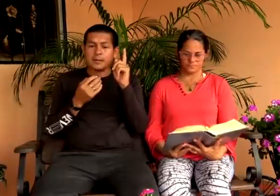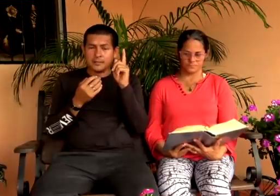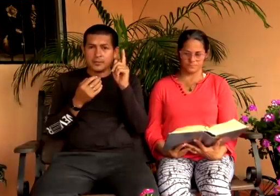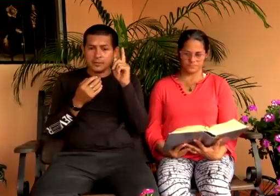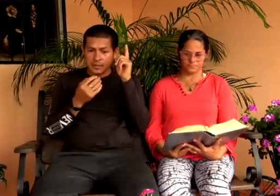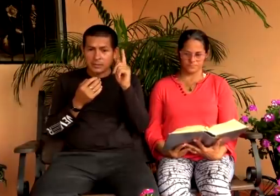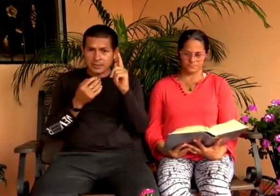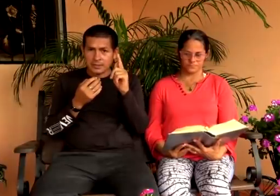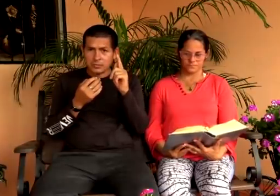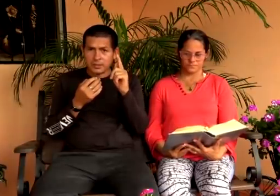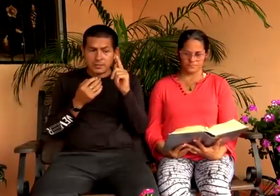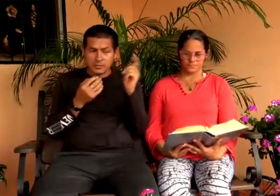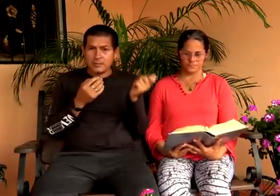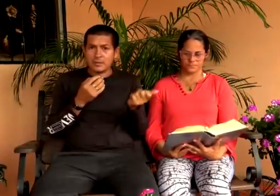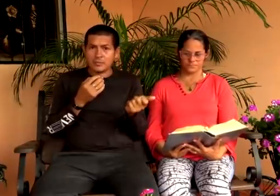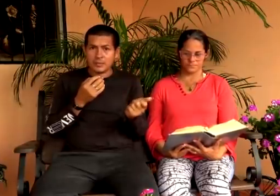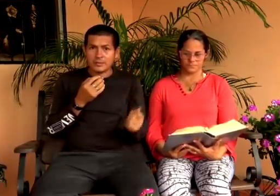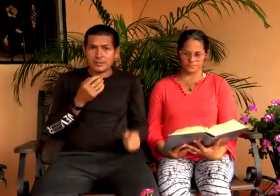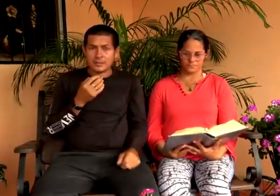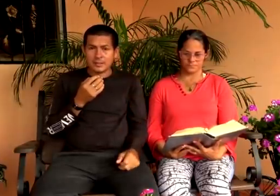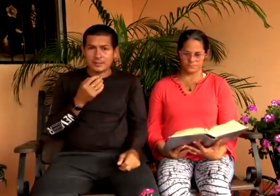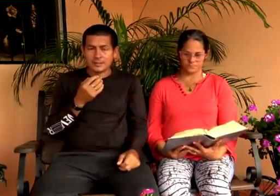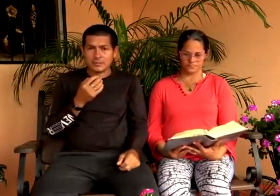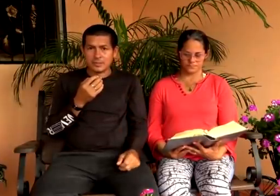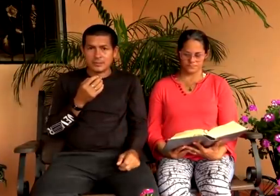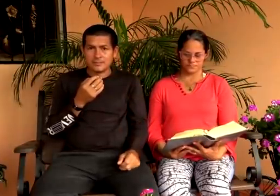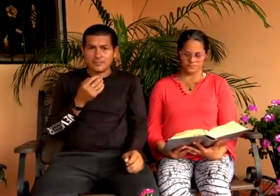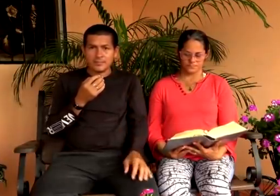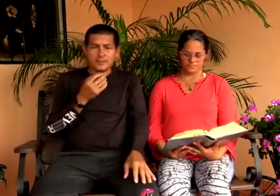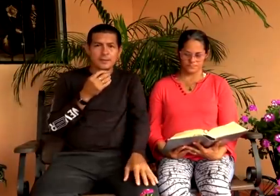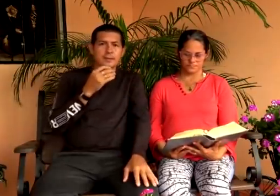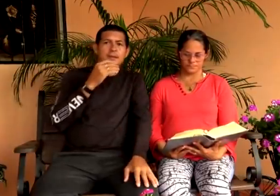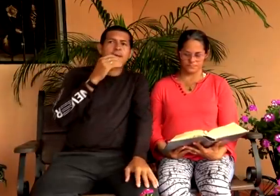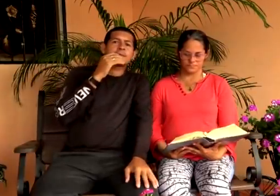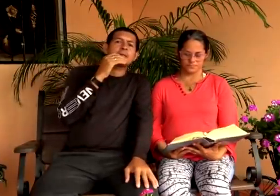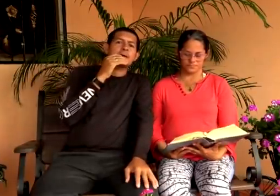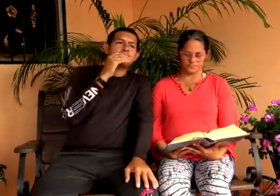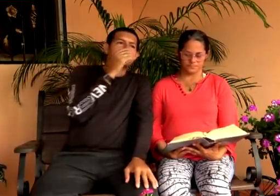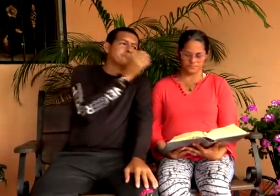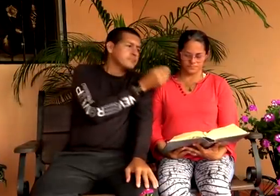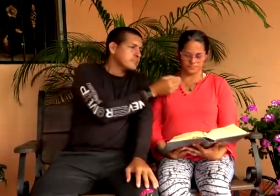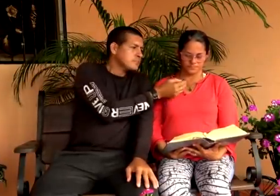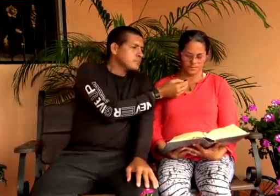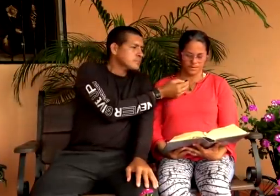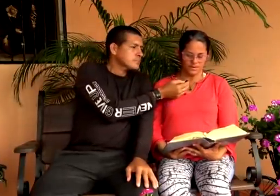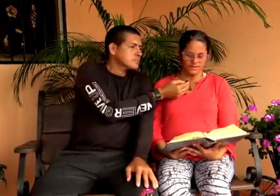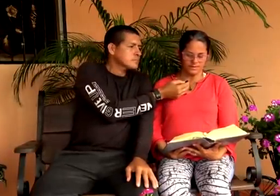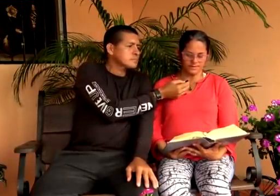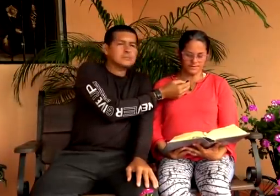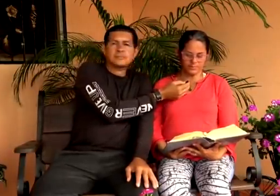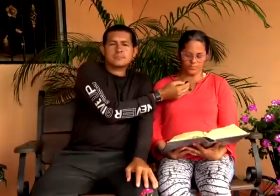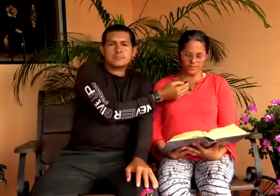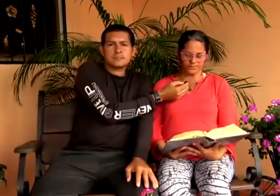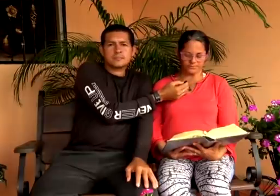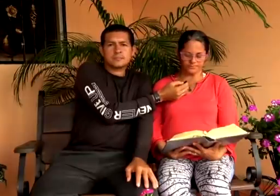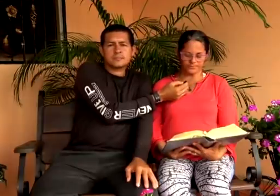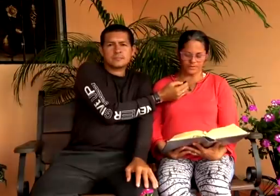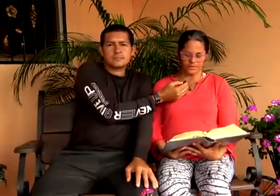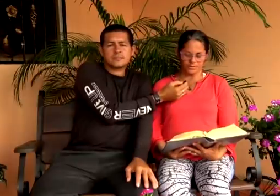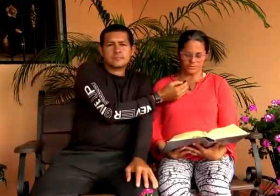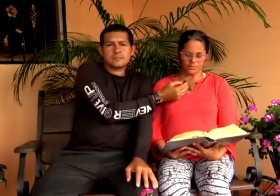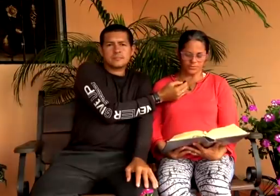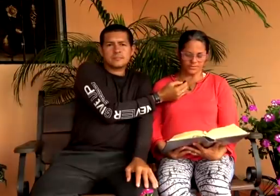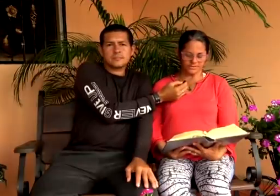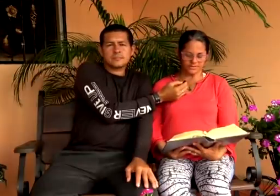su padre, perdón, el cual tiene su padre y lo vamos a descubrir con la Sagrada Escritura. Siga. Le respondieron,